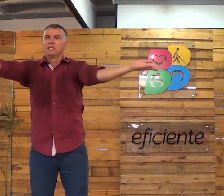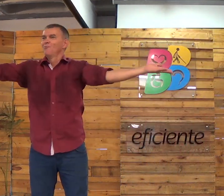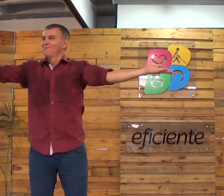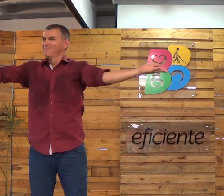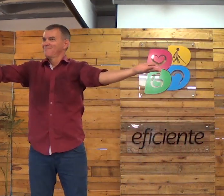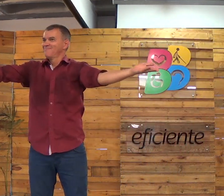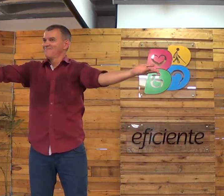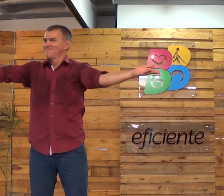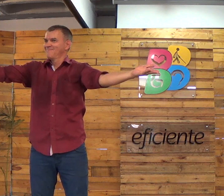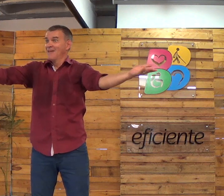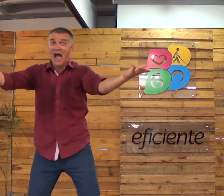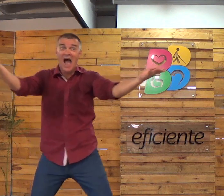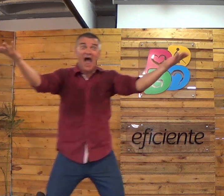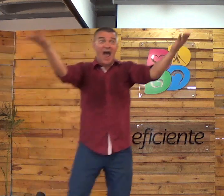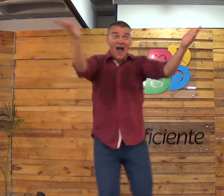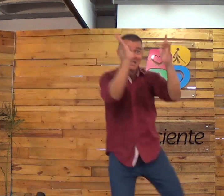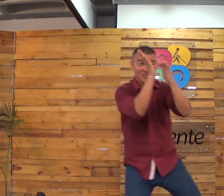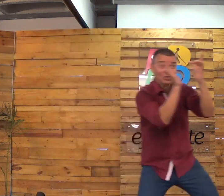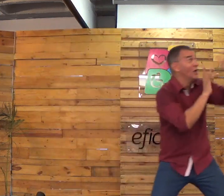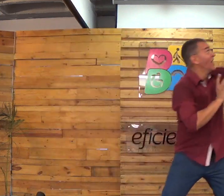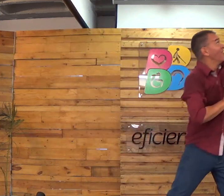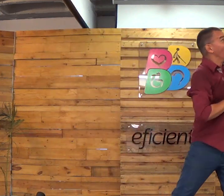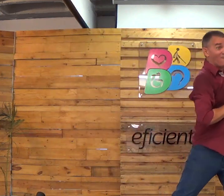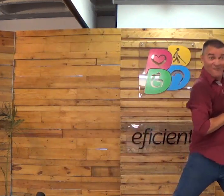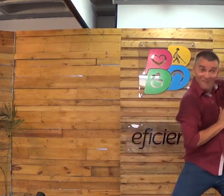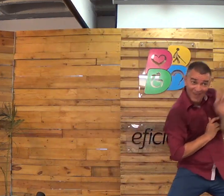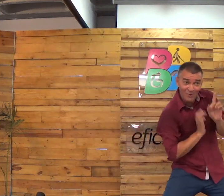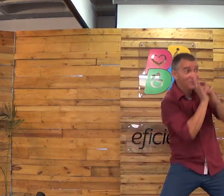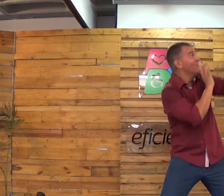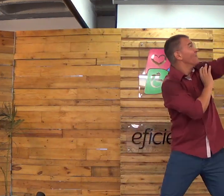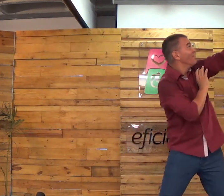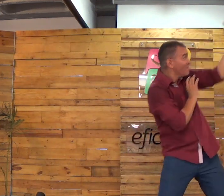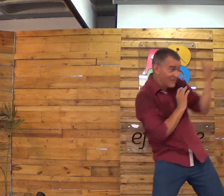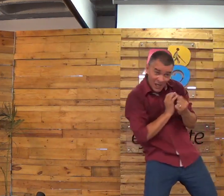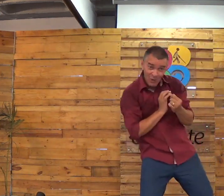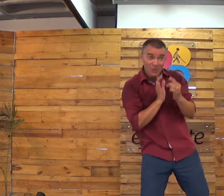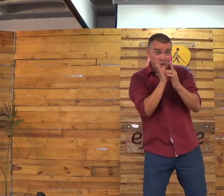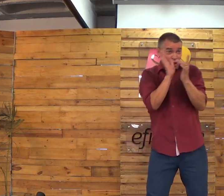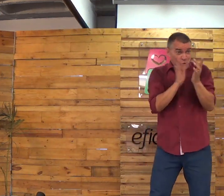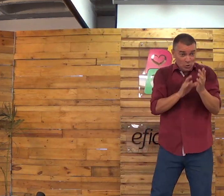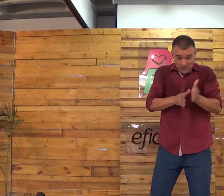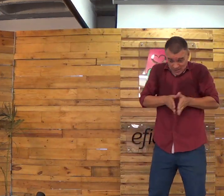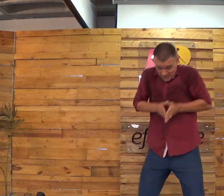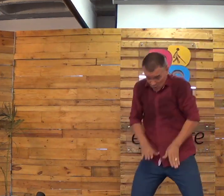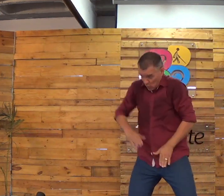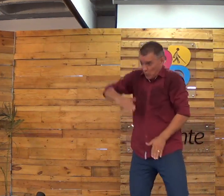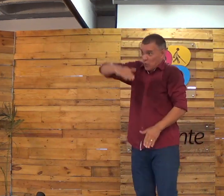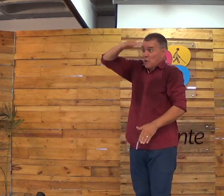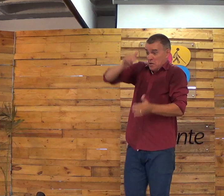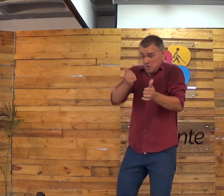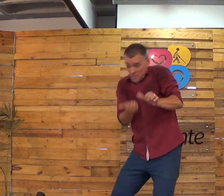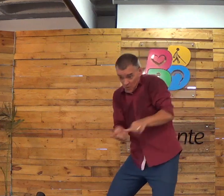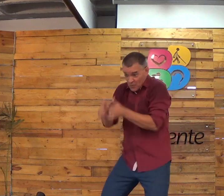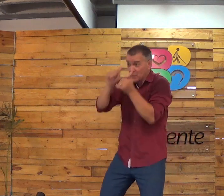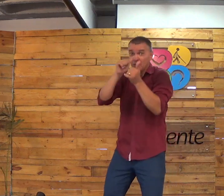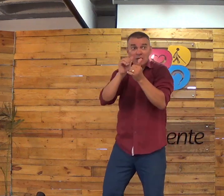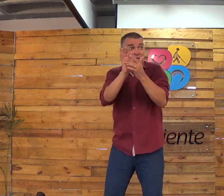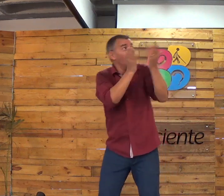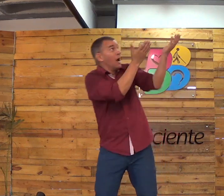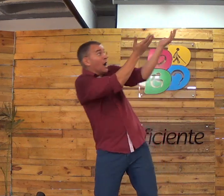Adão e Eva perderam o Espírito de Deus porque eles eram santos, mas eles pecaram. Aí um dia, Jesus, que também